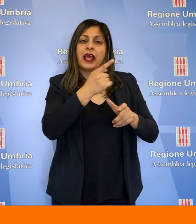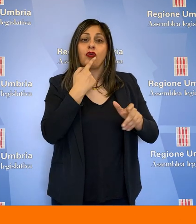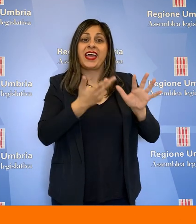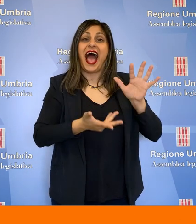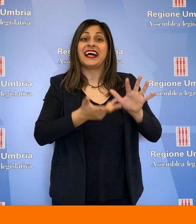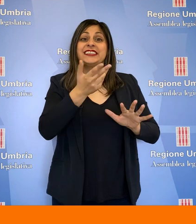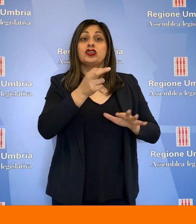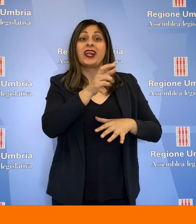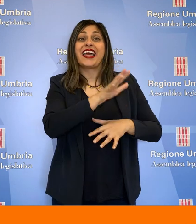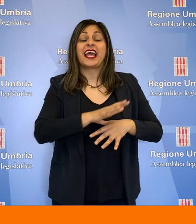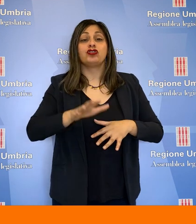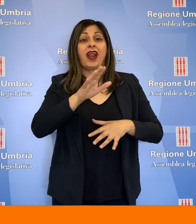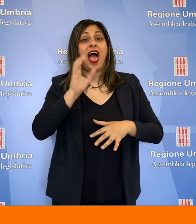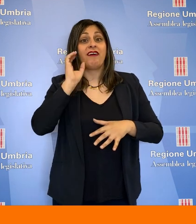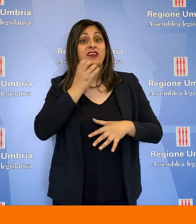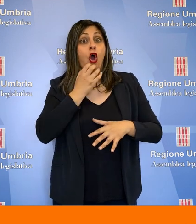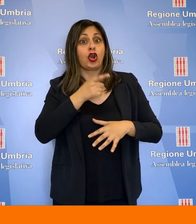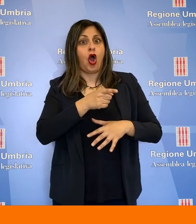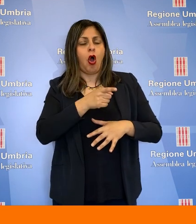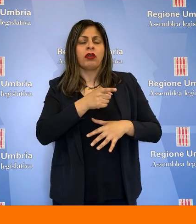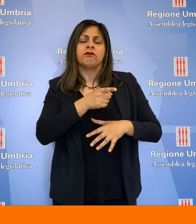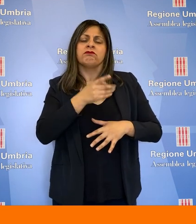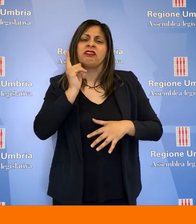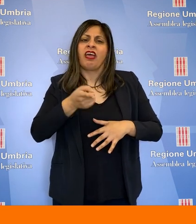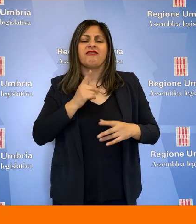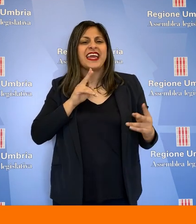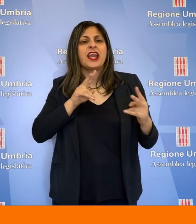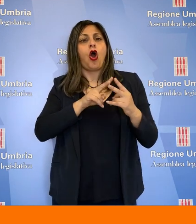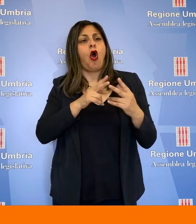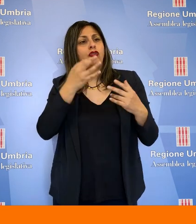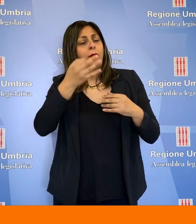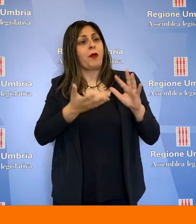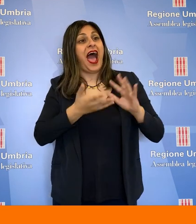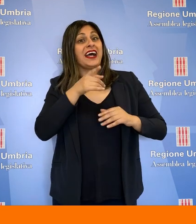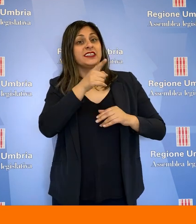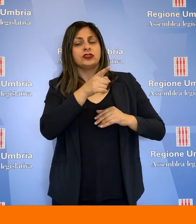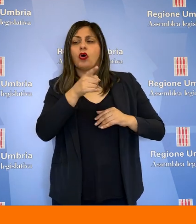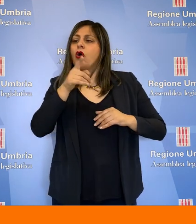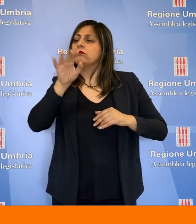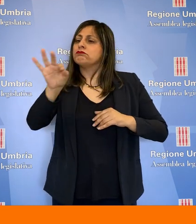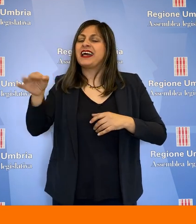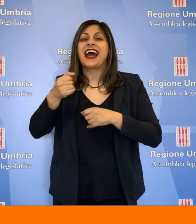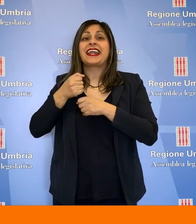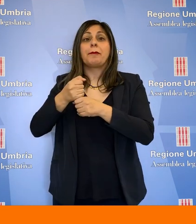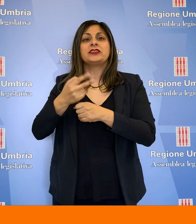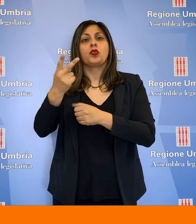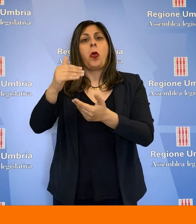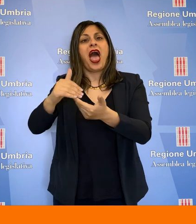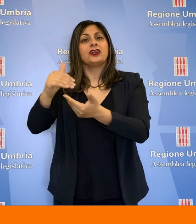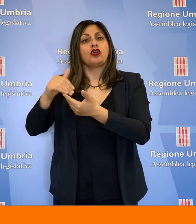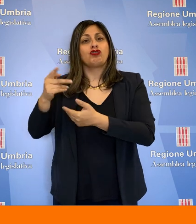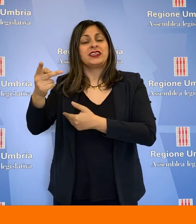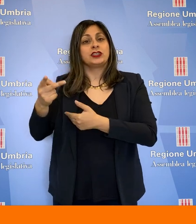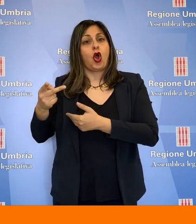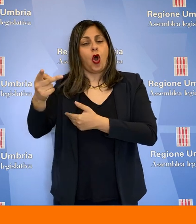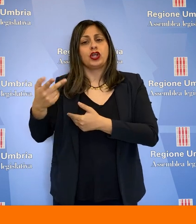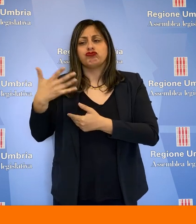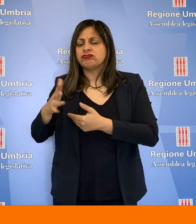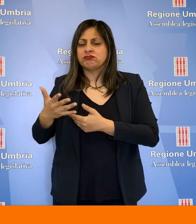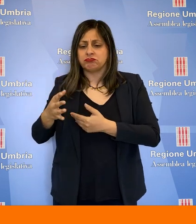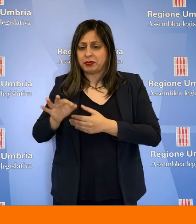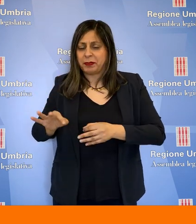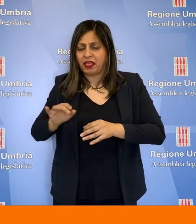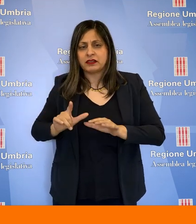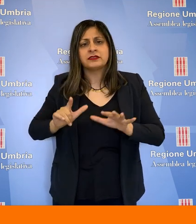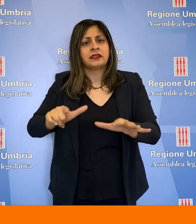assicurato la massima attenzione alle richieste emerse dall'audizione, annunciando di aver organizzato, attraverso una interlocuzione diretta con l'assessore